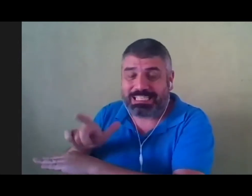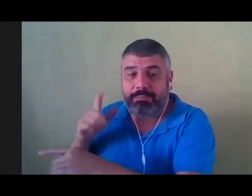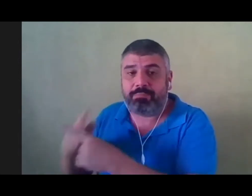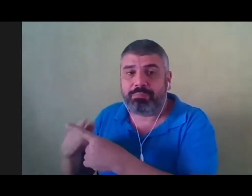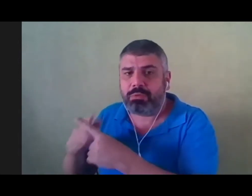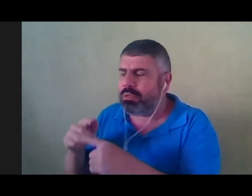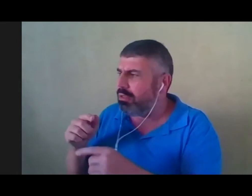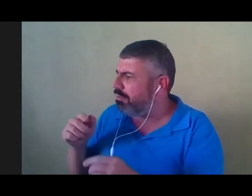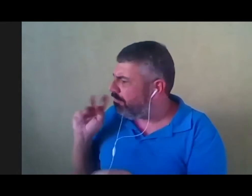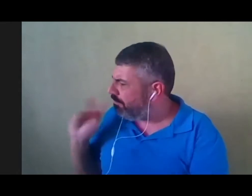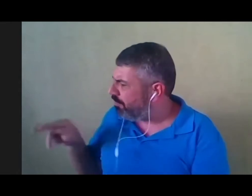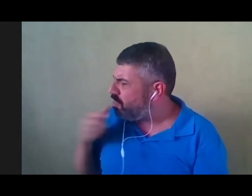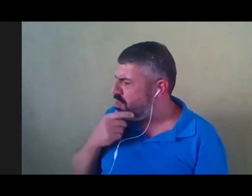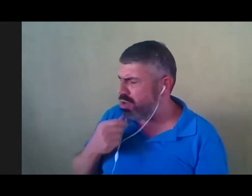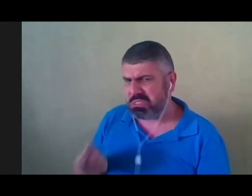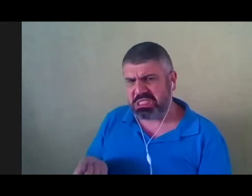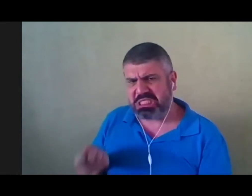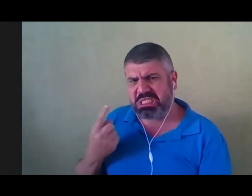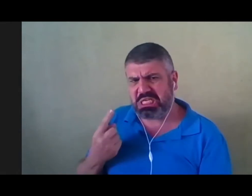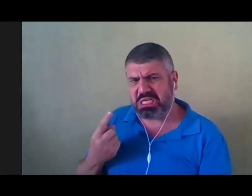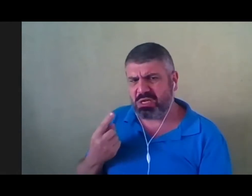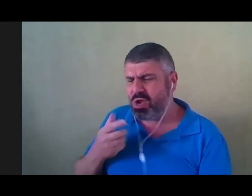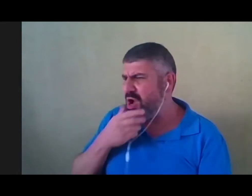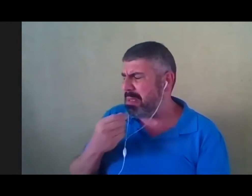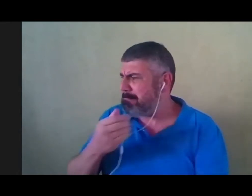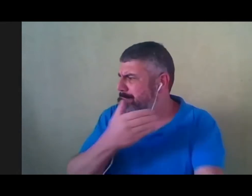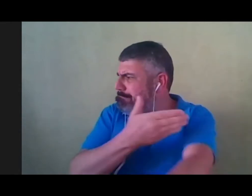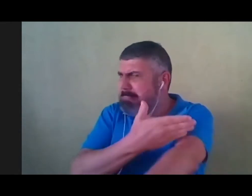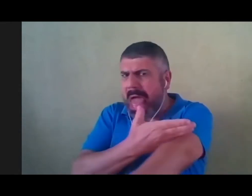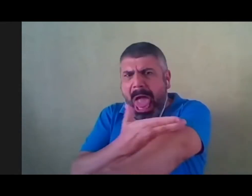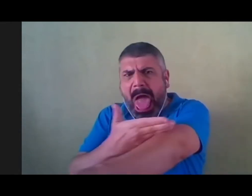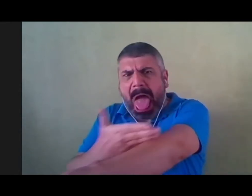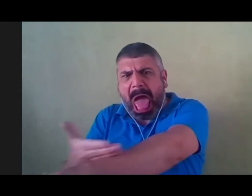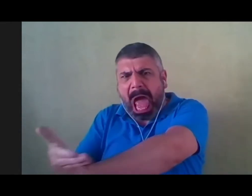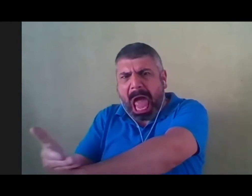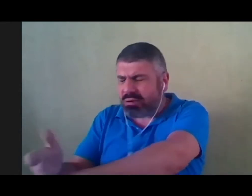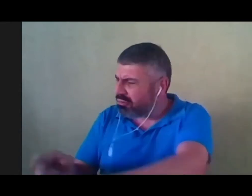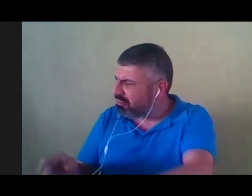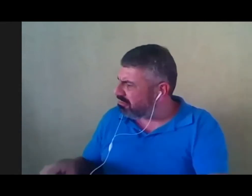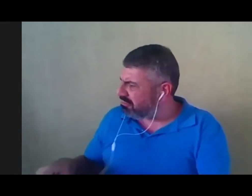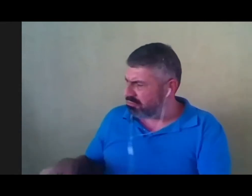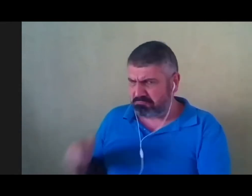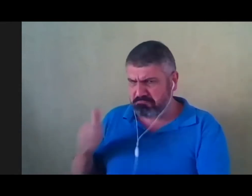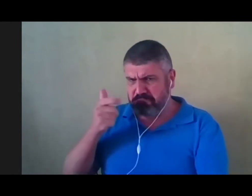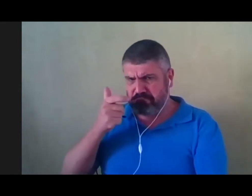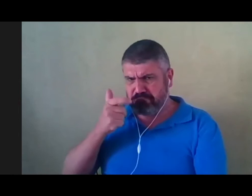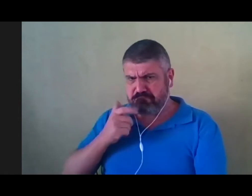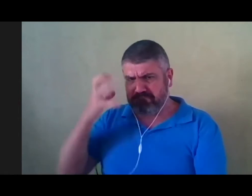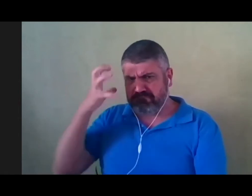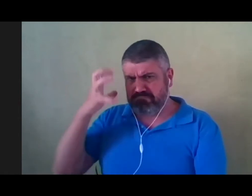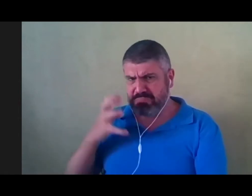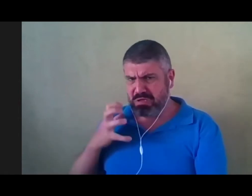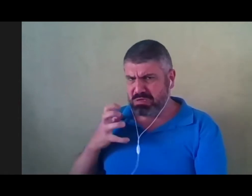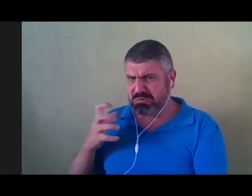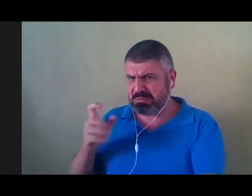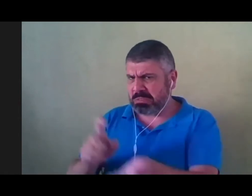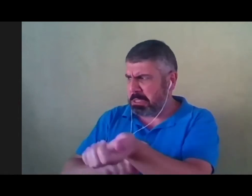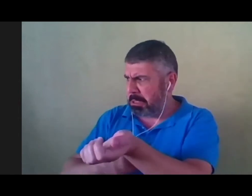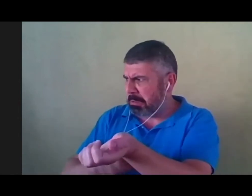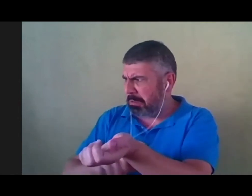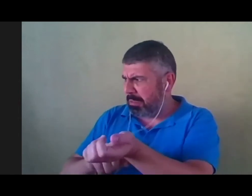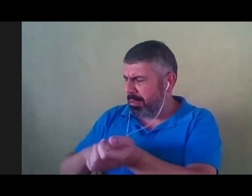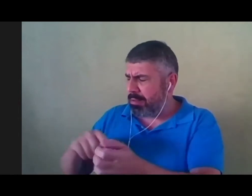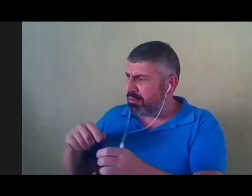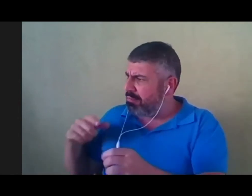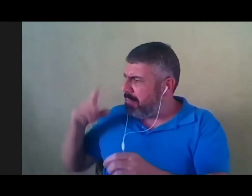estranhos. Com uma pele branca. Mal encarados. Com cara de nervosos. Dando